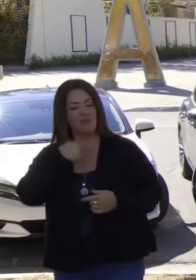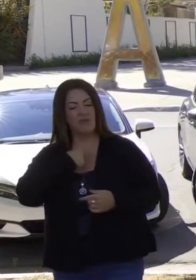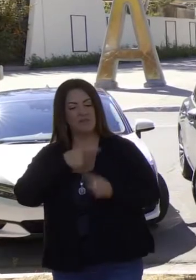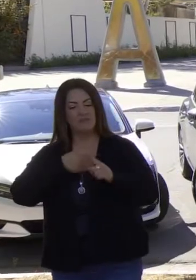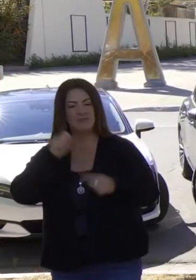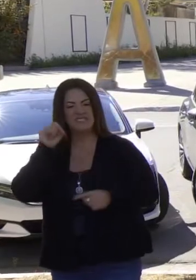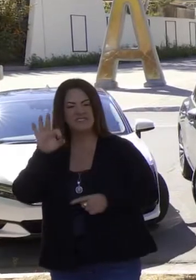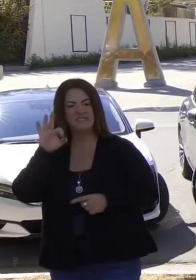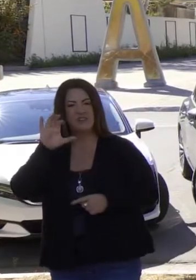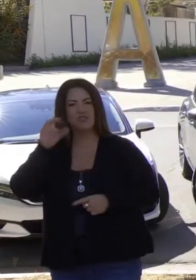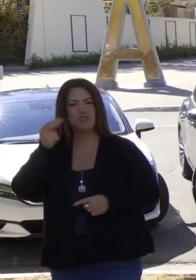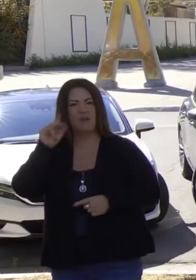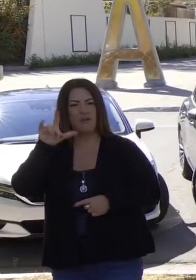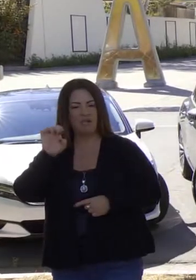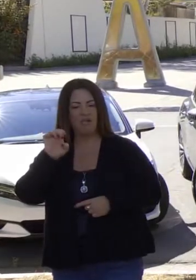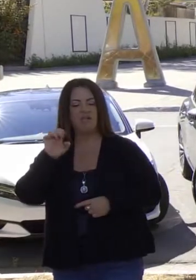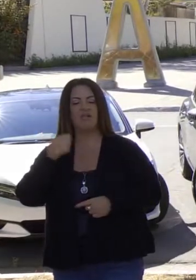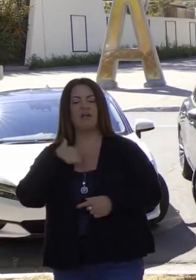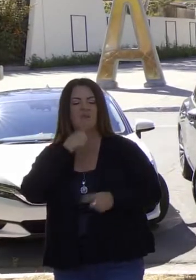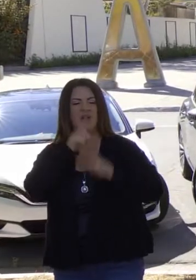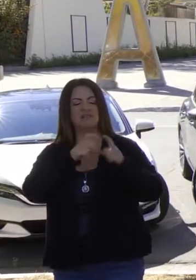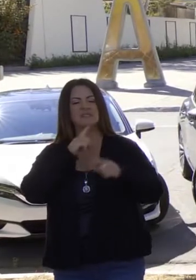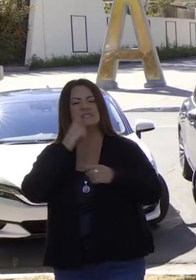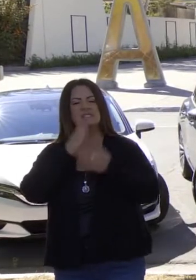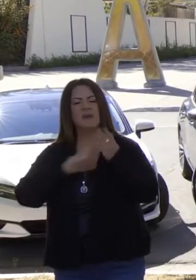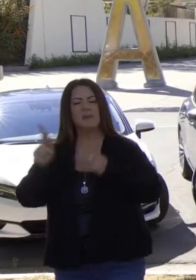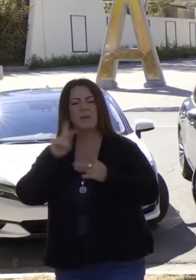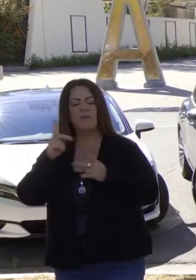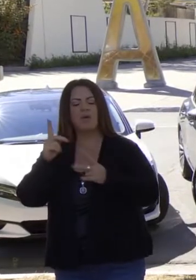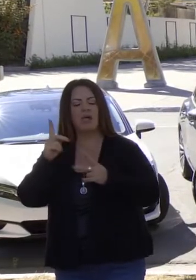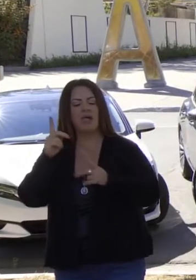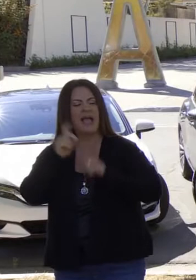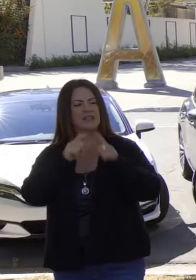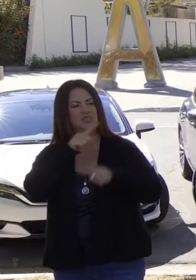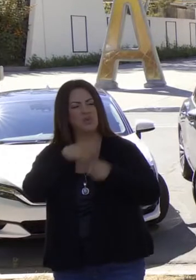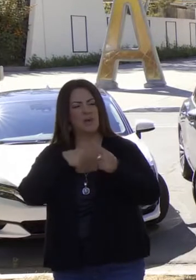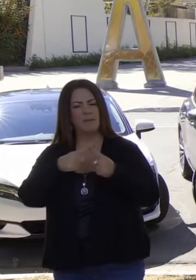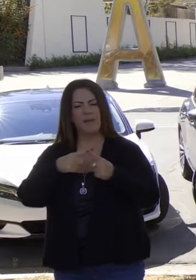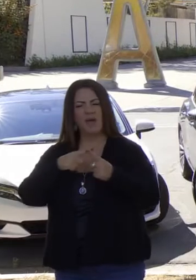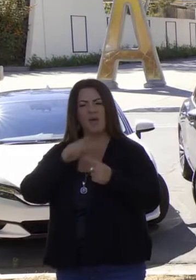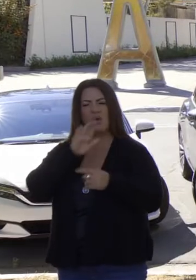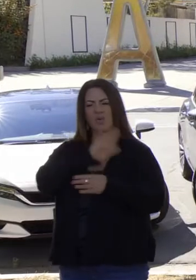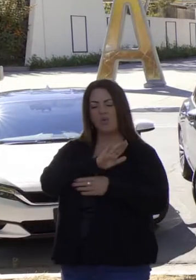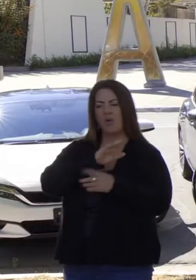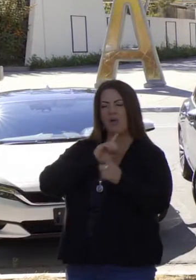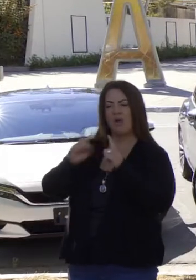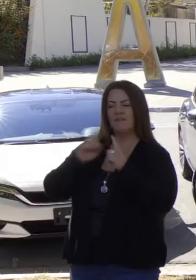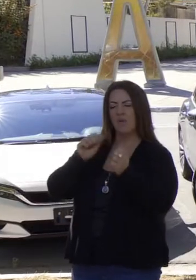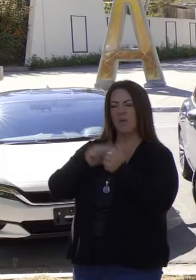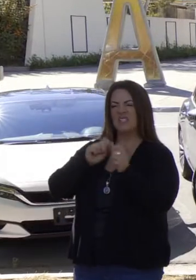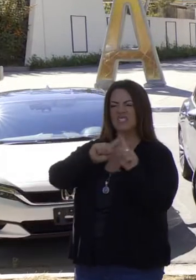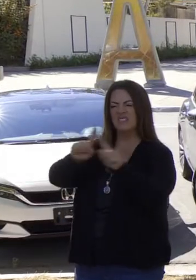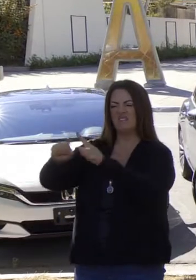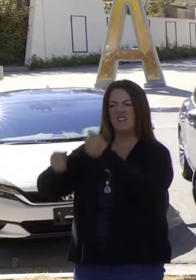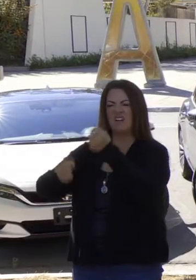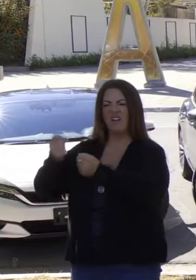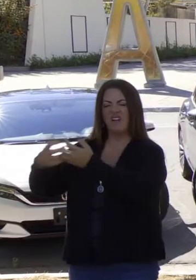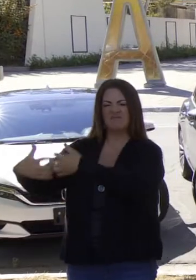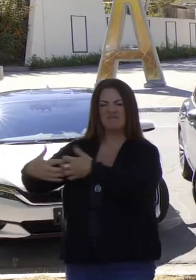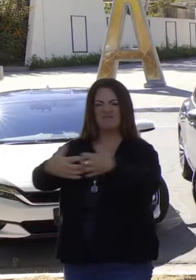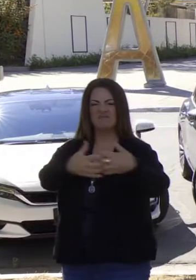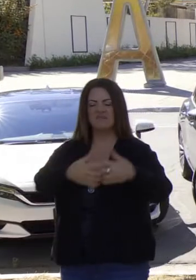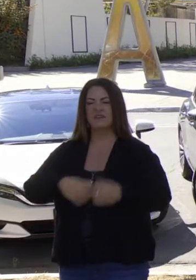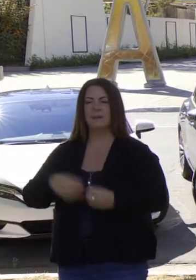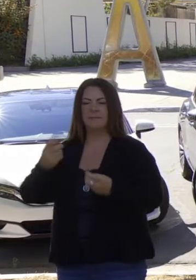Francisco Governor. Voy a hacer las preguntas de parte del Cuerpo de Prinsa. Algunos han hecho preguntas con los fabricantes de autos.